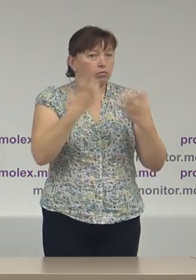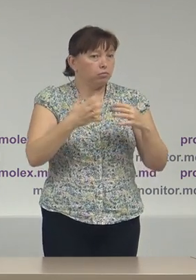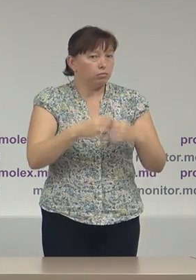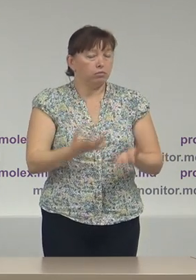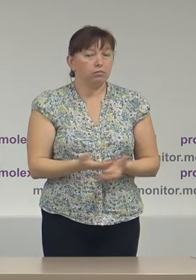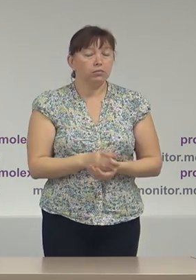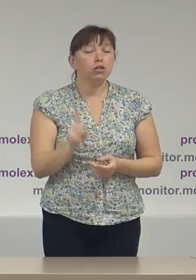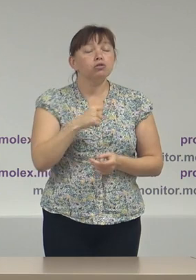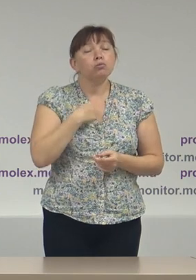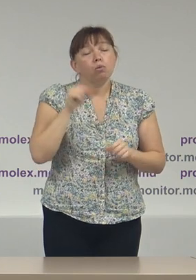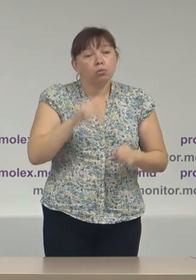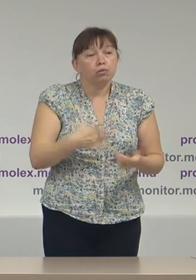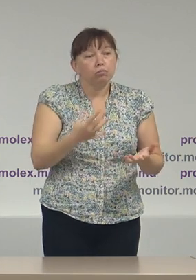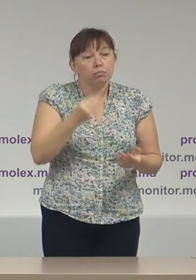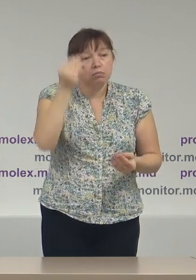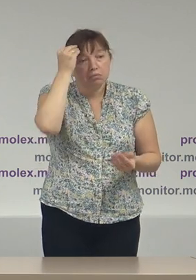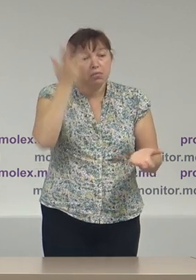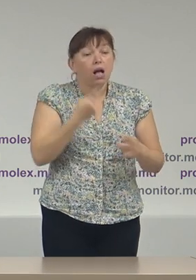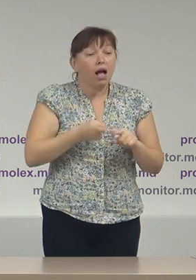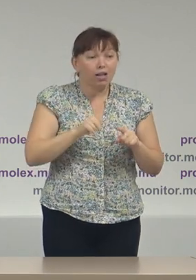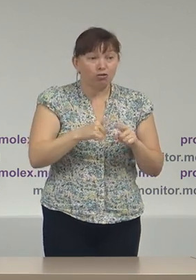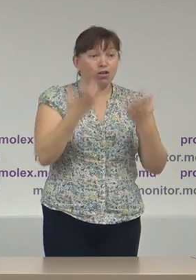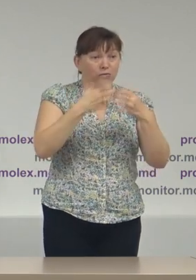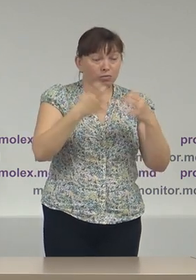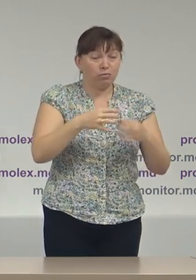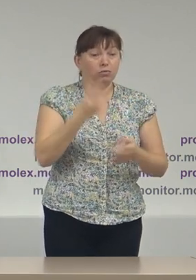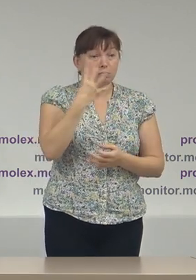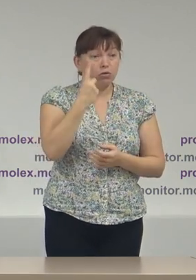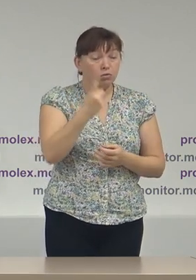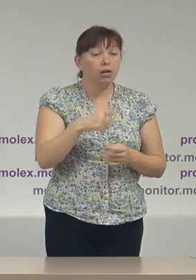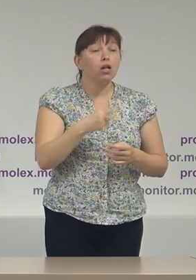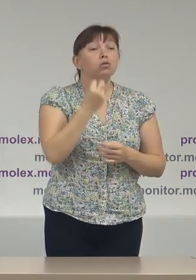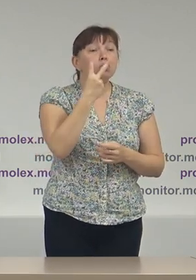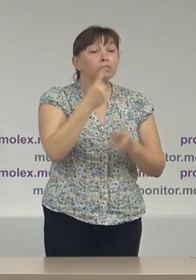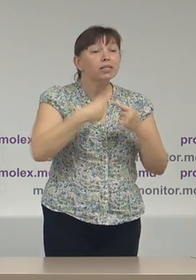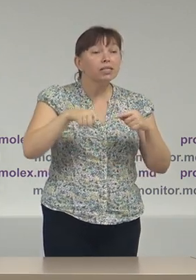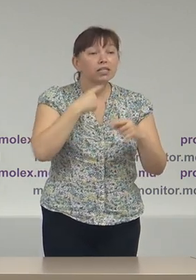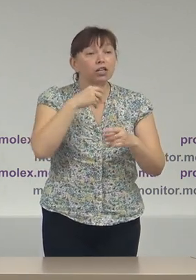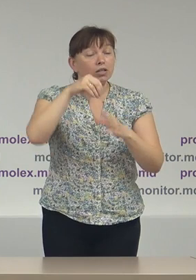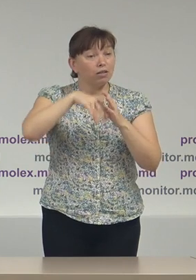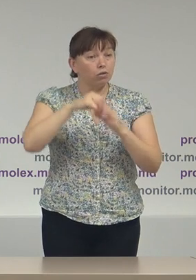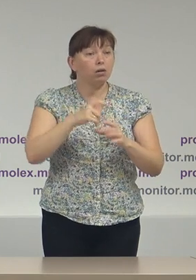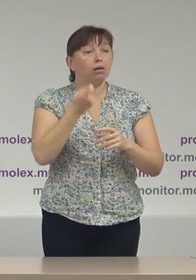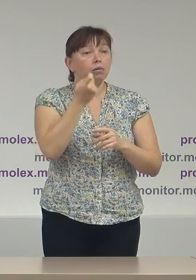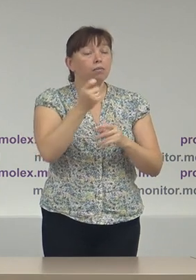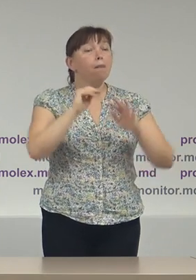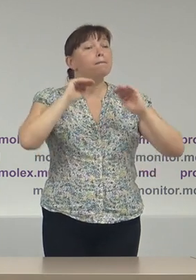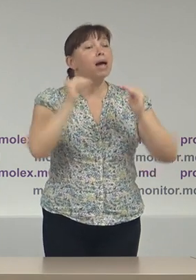Ceea putem noi să constatăm că acest număr este cu 12 secții de votare mai mic